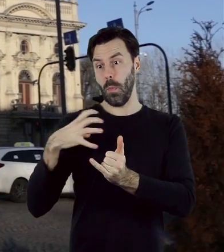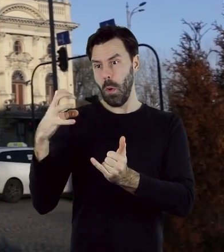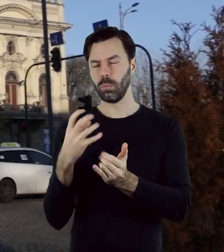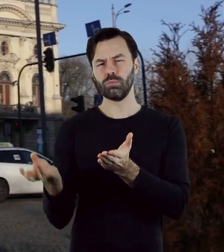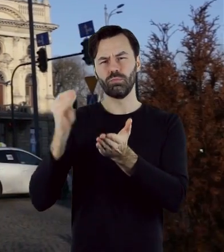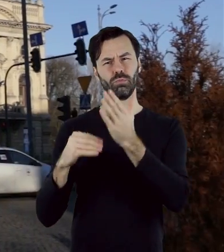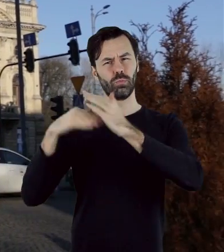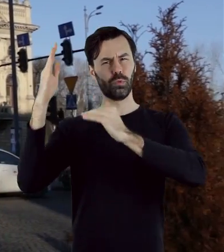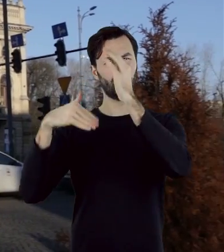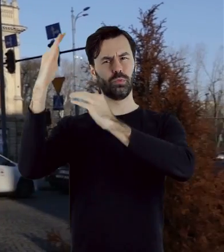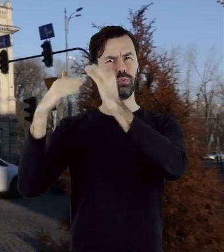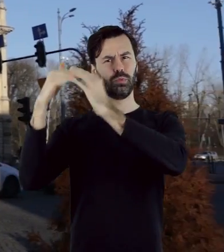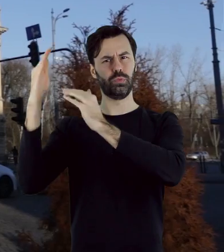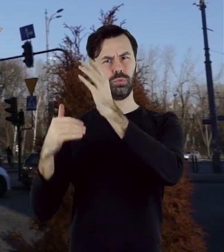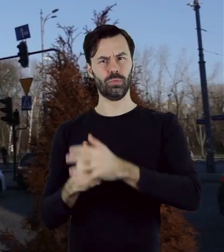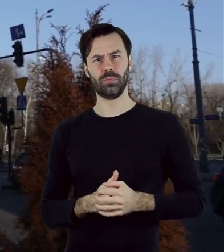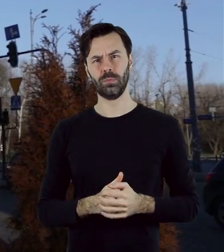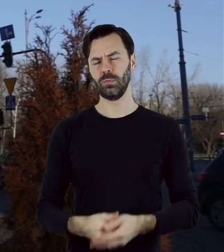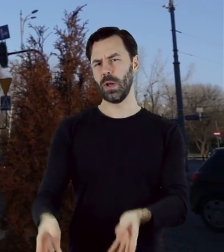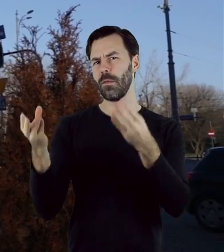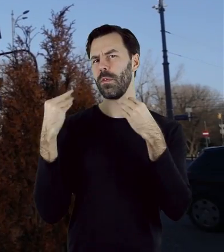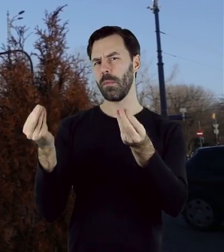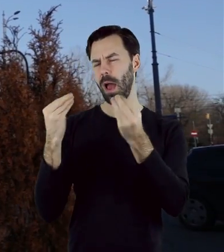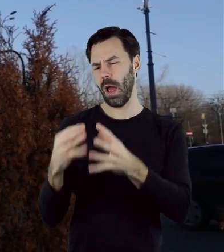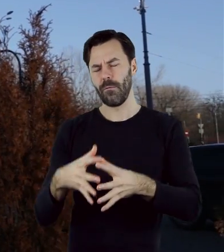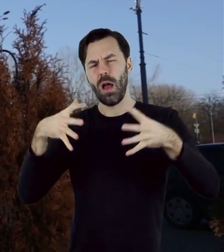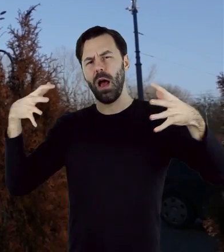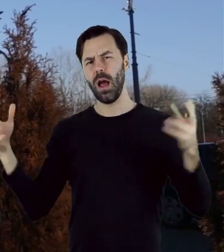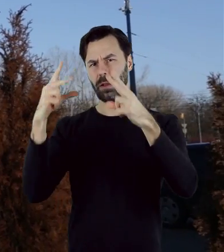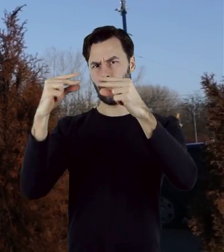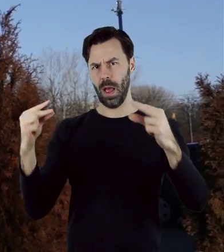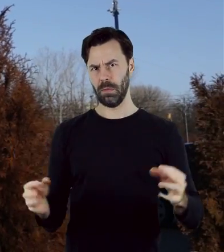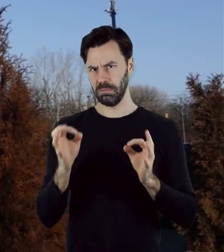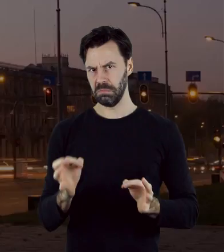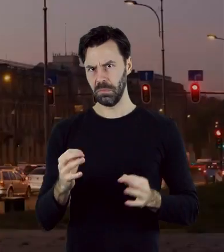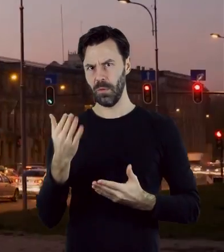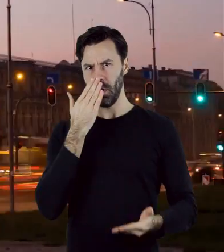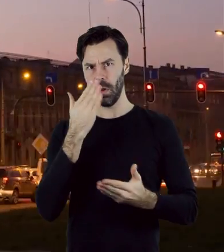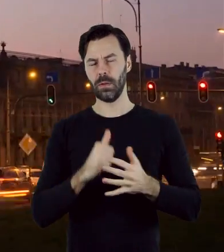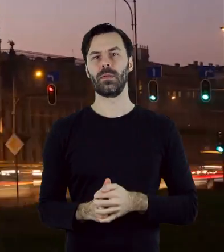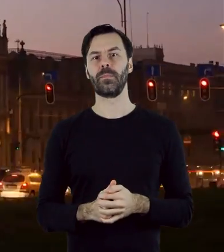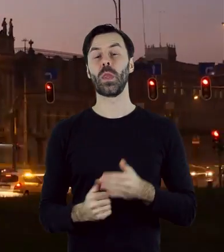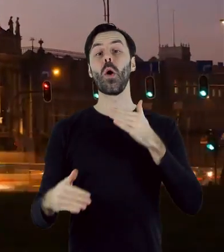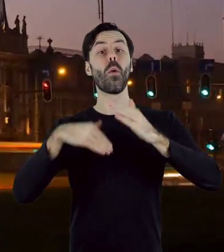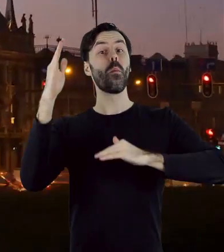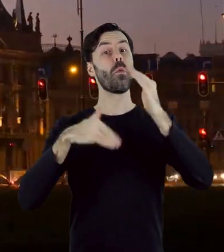społecznego właścicieli, osiągnął imponujący wygląd. Budowa spektakularnej rezydencji,